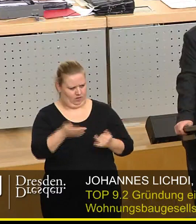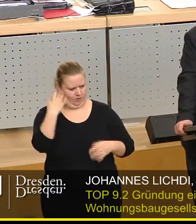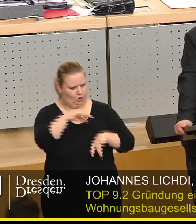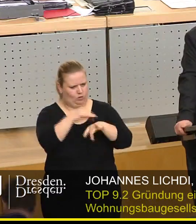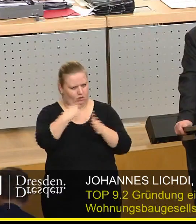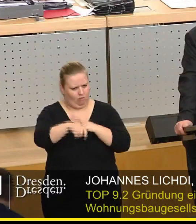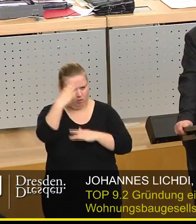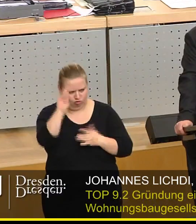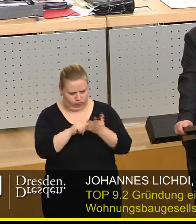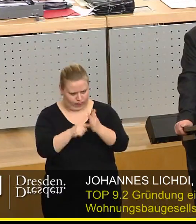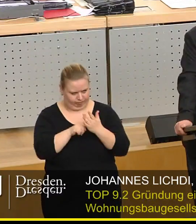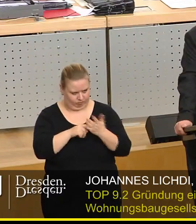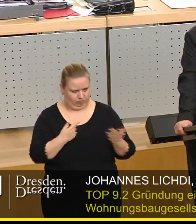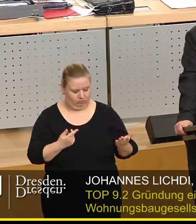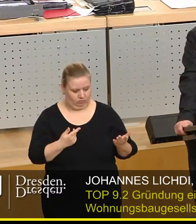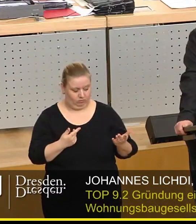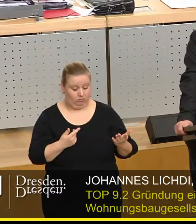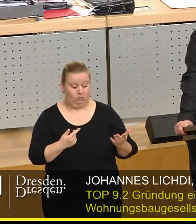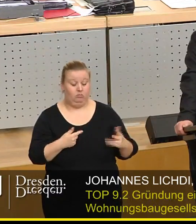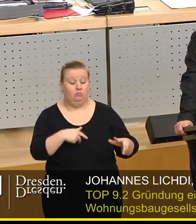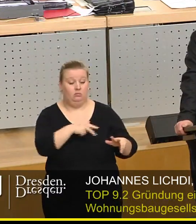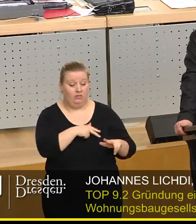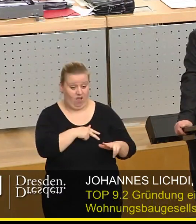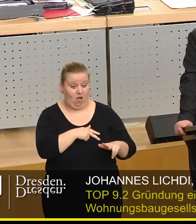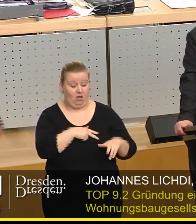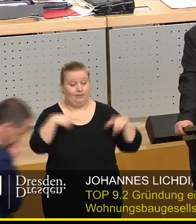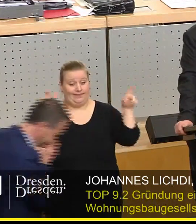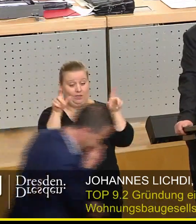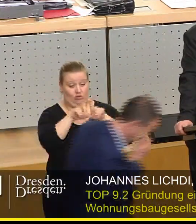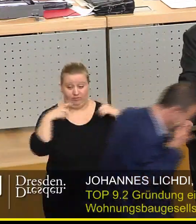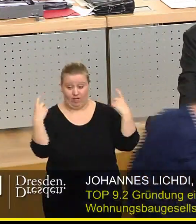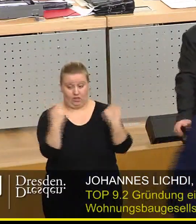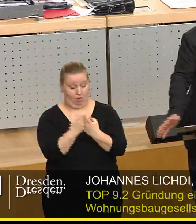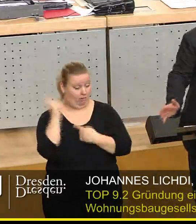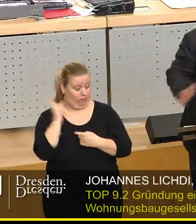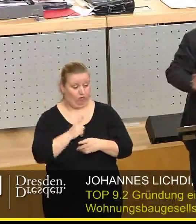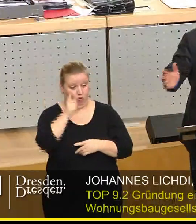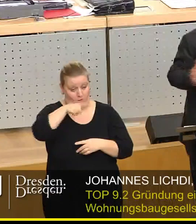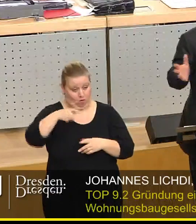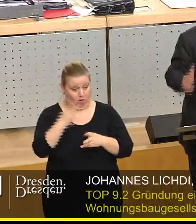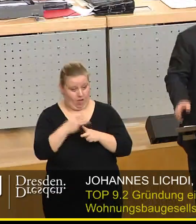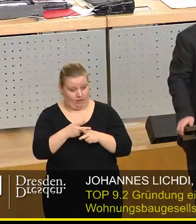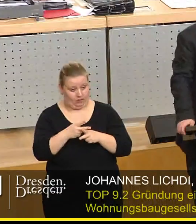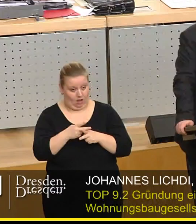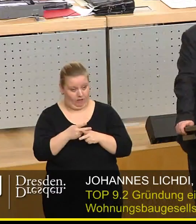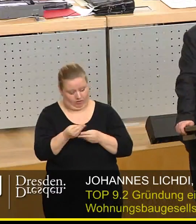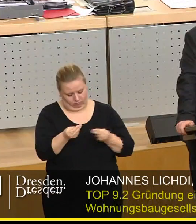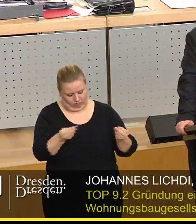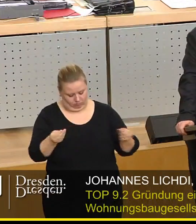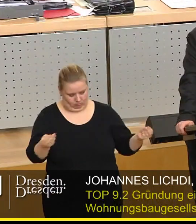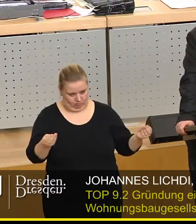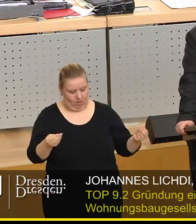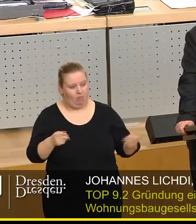Dr. Kaufmann hat darauf hingewiesen. Es ist so, dass die Gesellschaftsversammlung hier vom OB gestellt oder ausgefüllt wird.